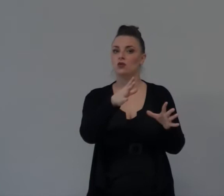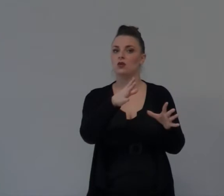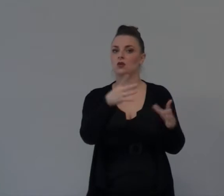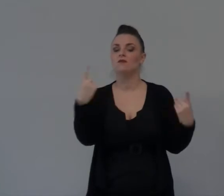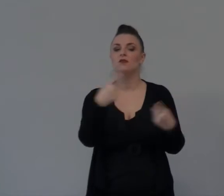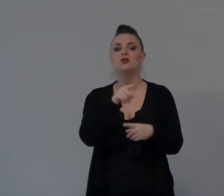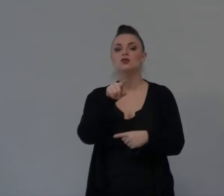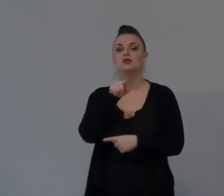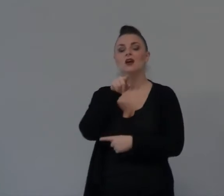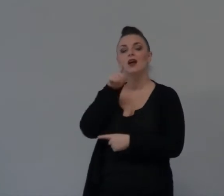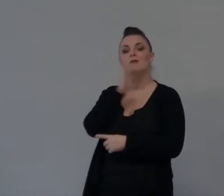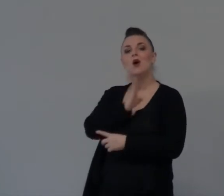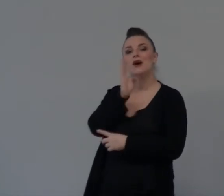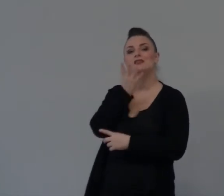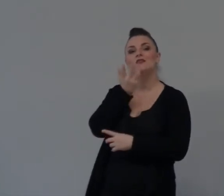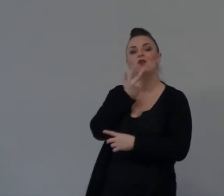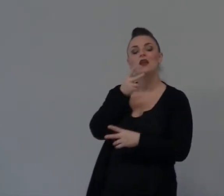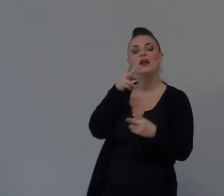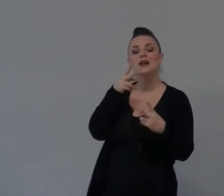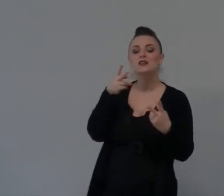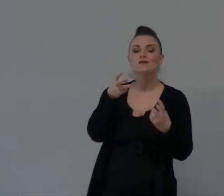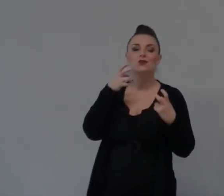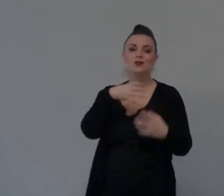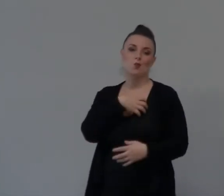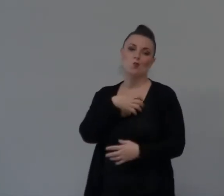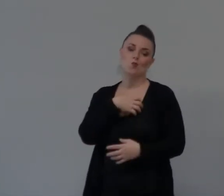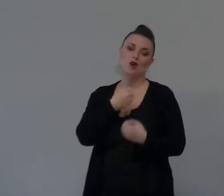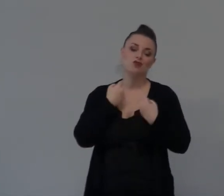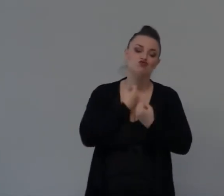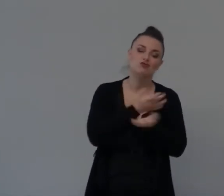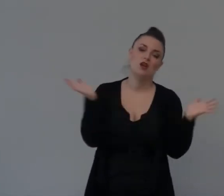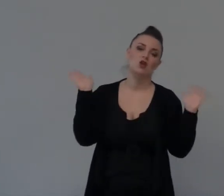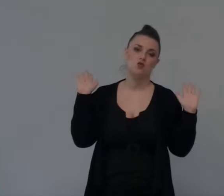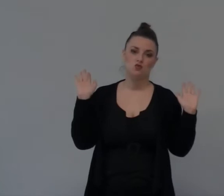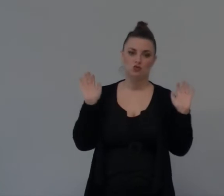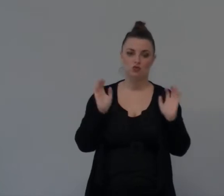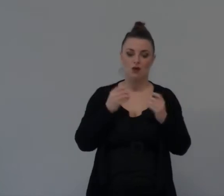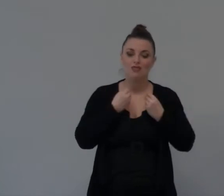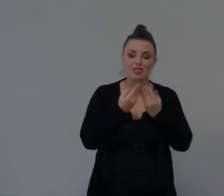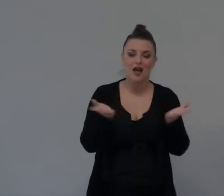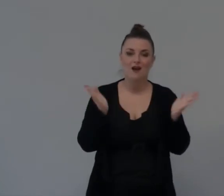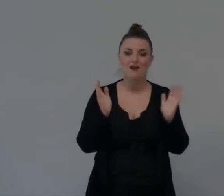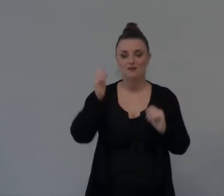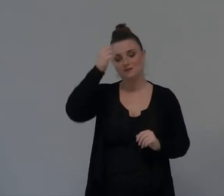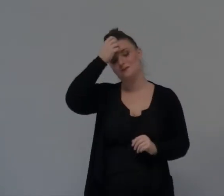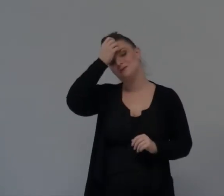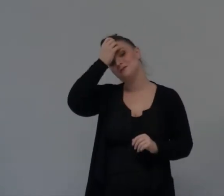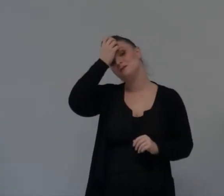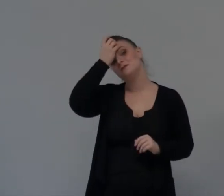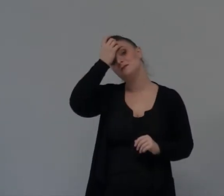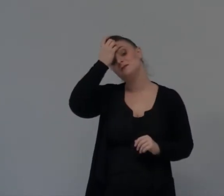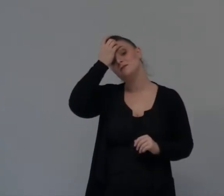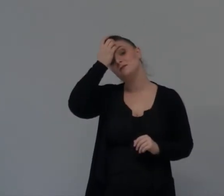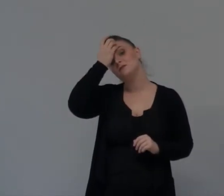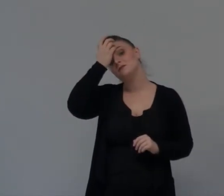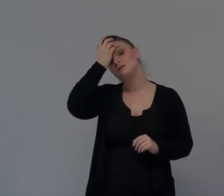Abbiamo detto Da mi tizio Che cosa Un cuore generoso Che da E è